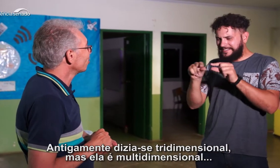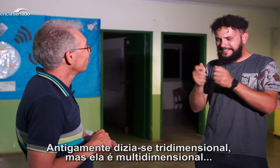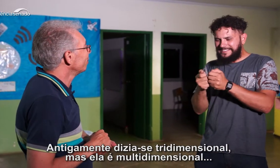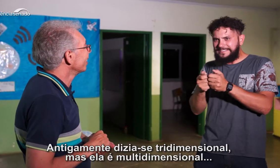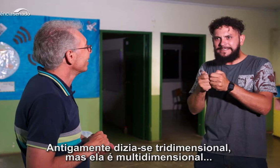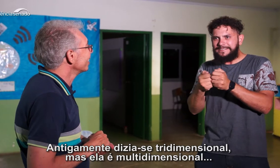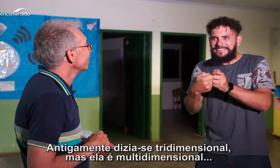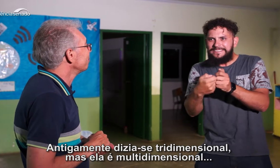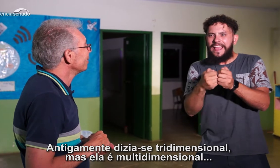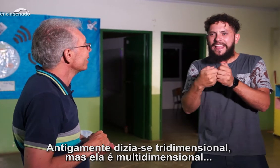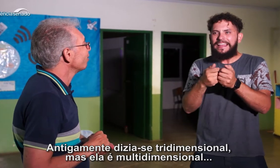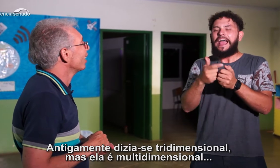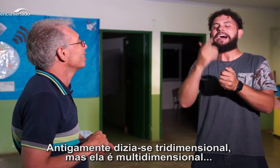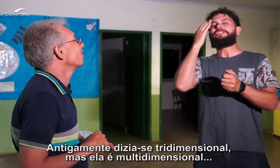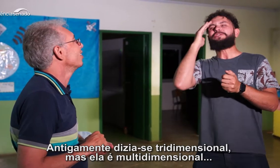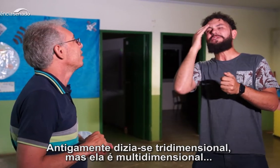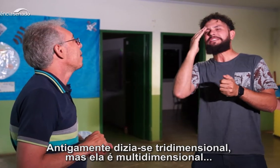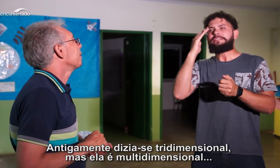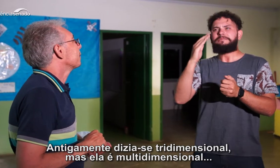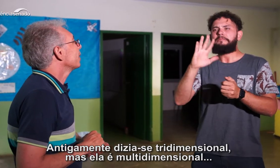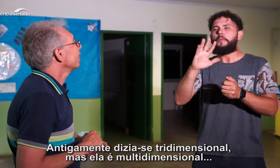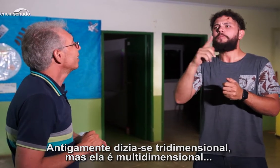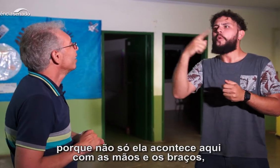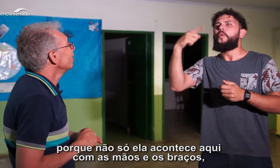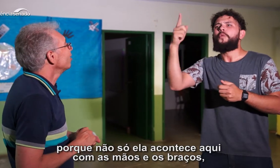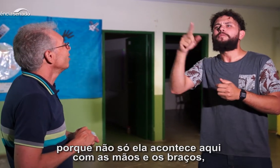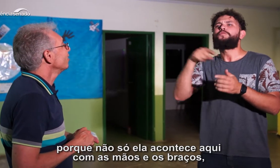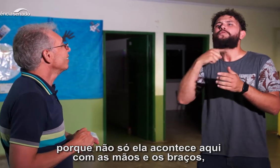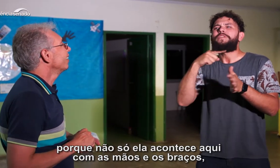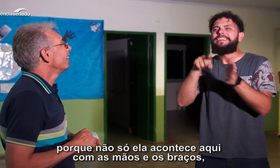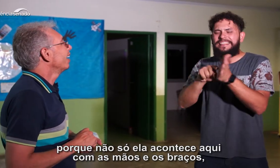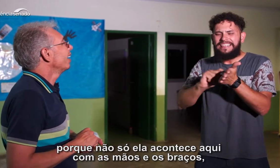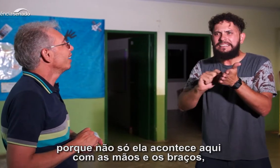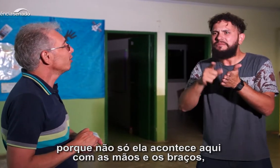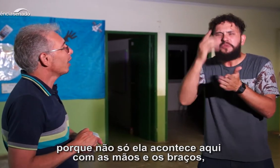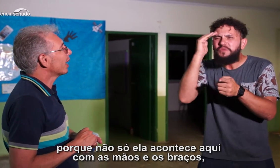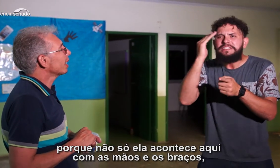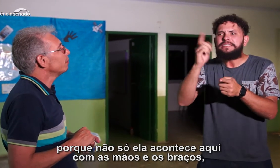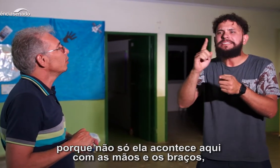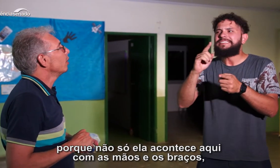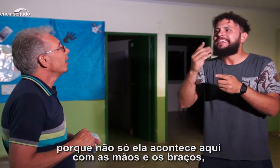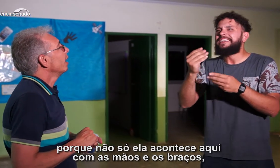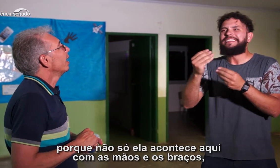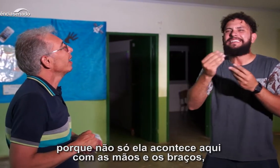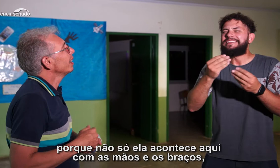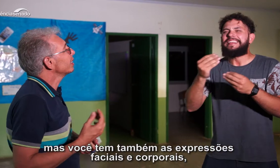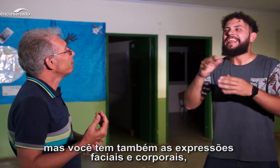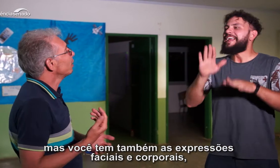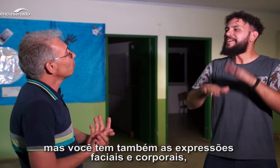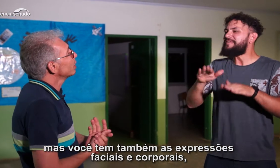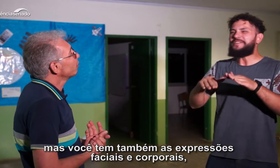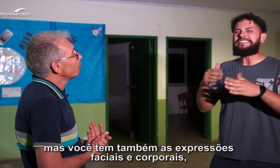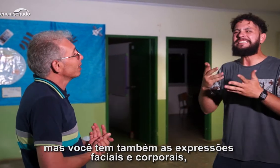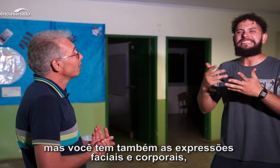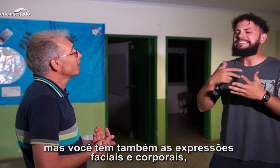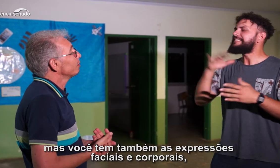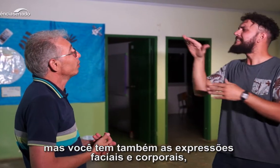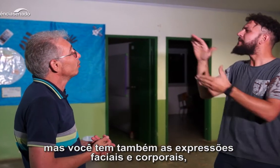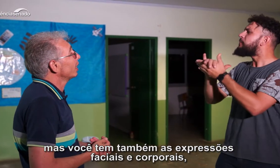dizia-se tridimensional, mas ela é multidimensional porque ela não só acontece aqui com as mãos e os braços, mas você tem também as expressões